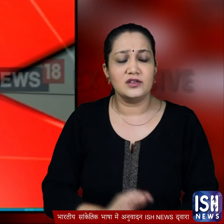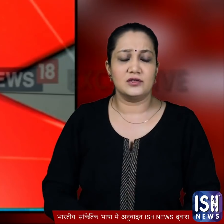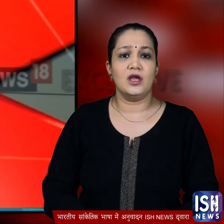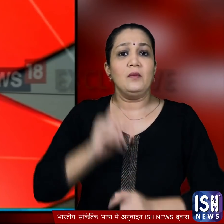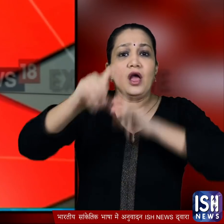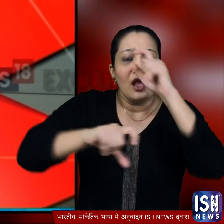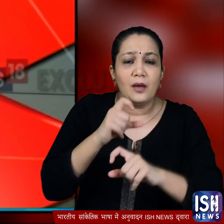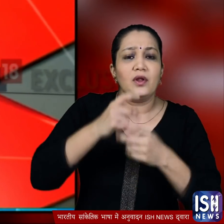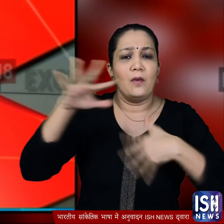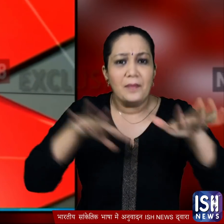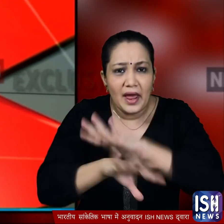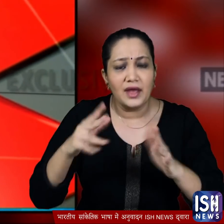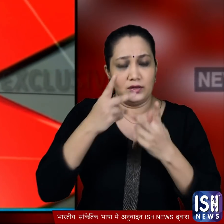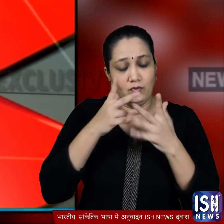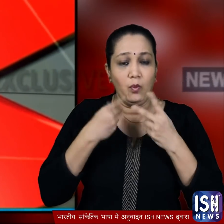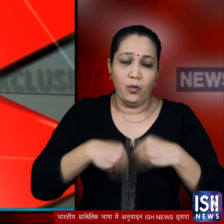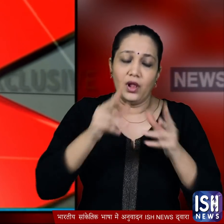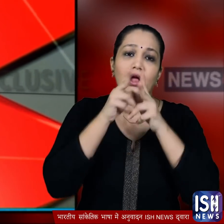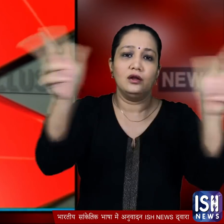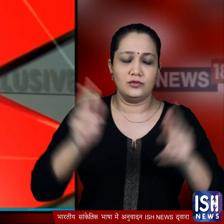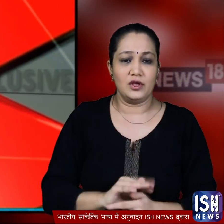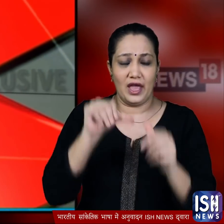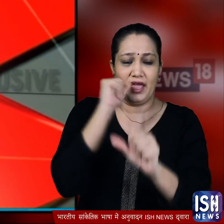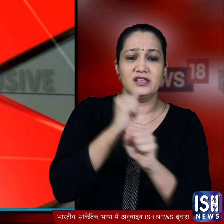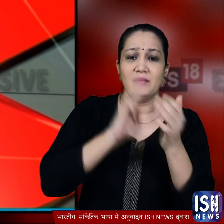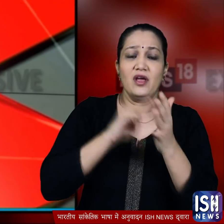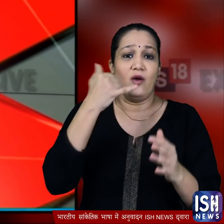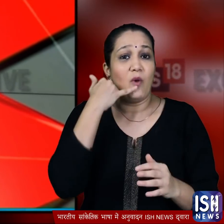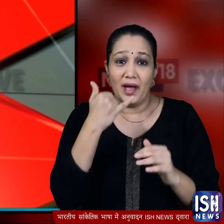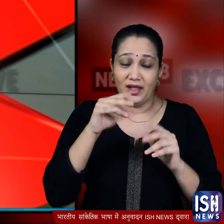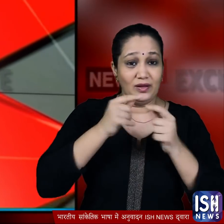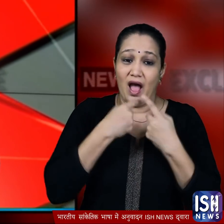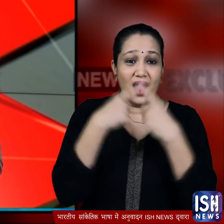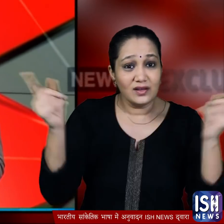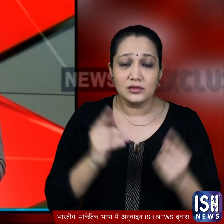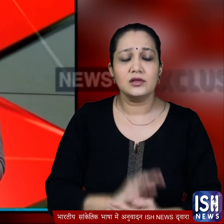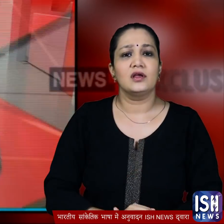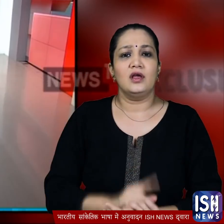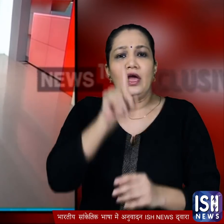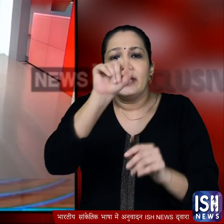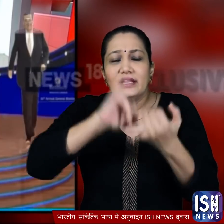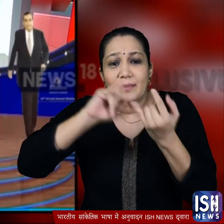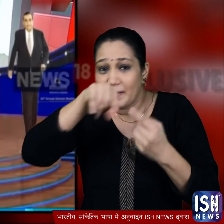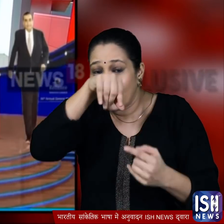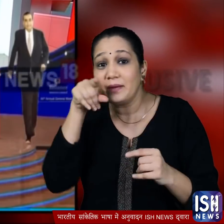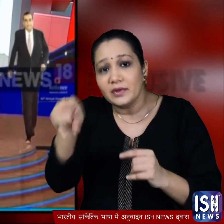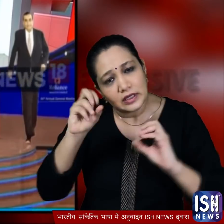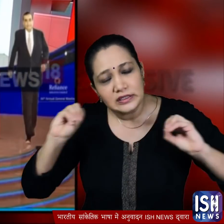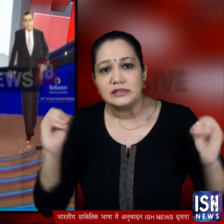बहुत जल्द कंपनी के ग्लोबल प्लान का आयलान भी किया जाएगा इस एग्यम में जिस 5G फोन को लांच कि किया गया वो 10 सितंबर को गणेश चतुरती के दिन